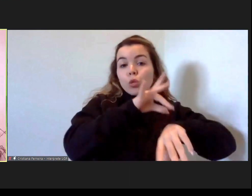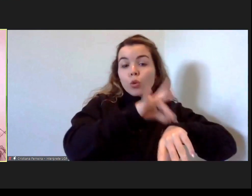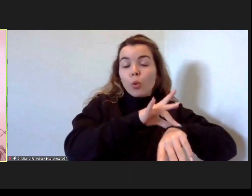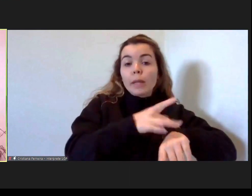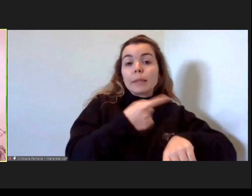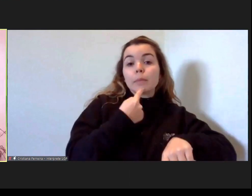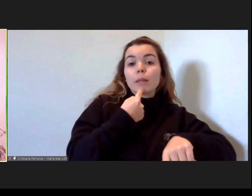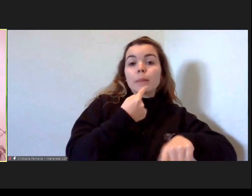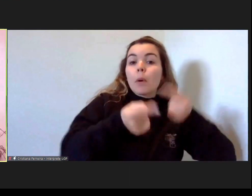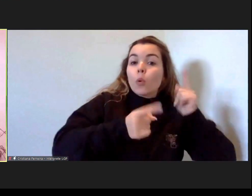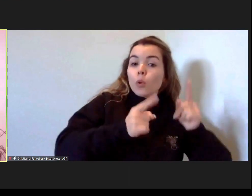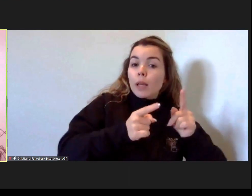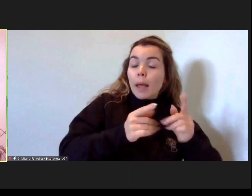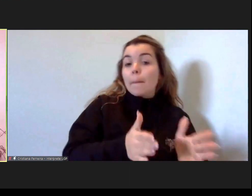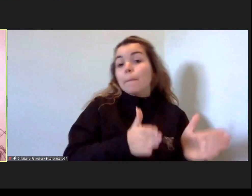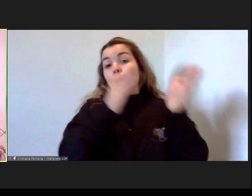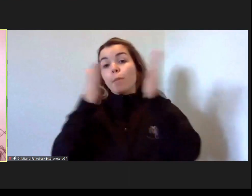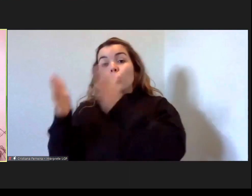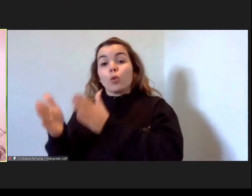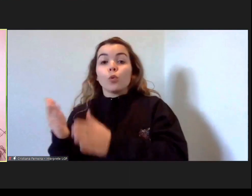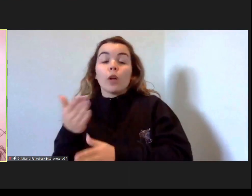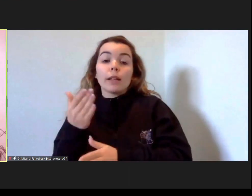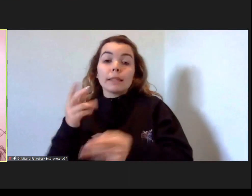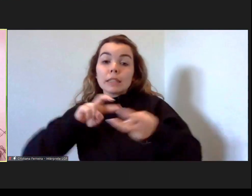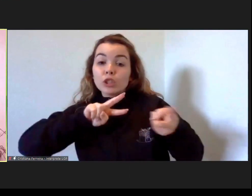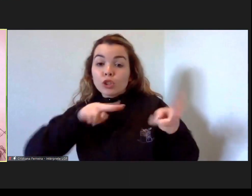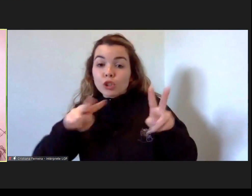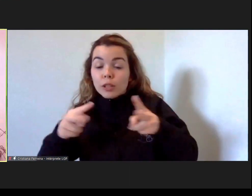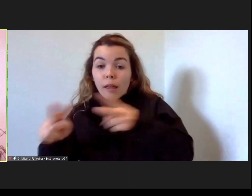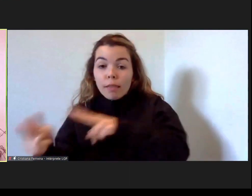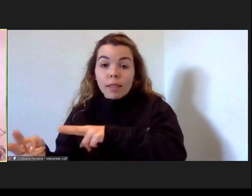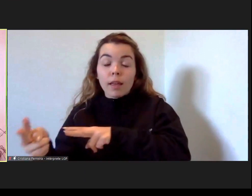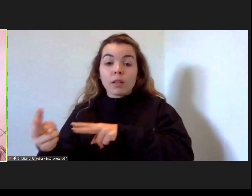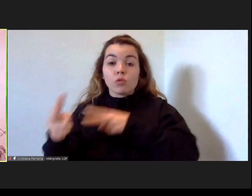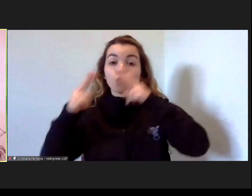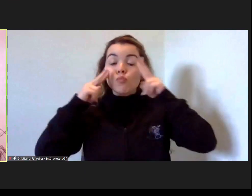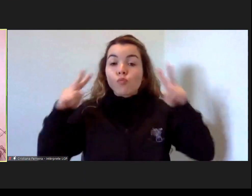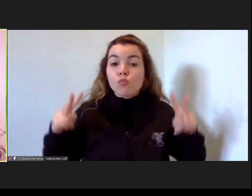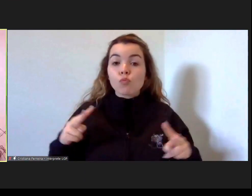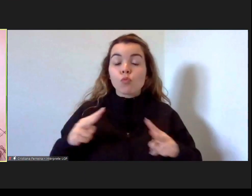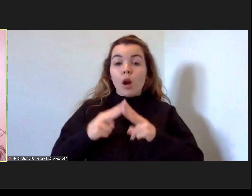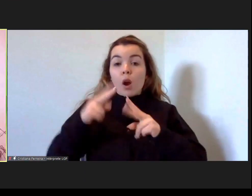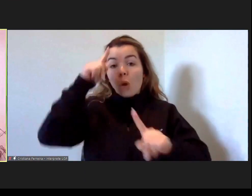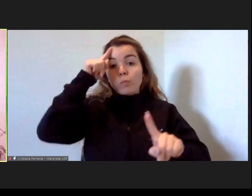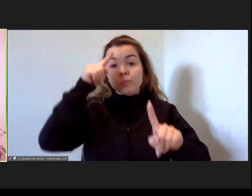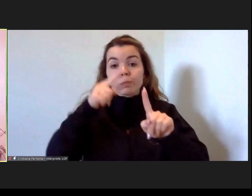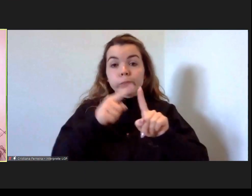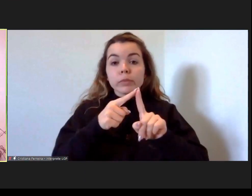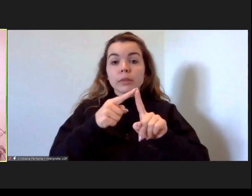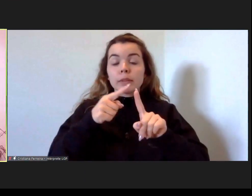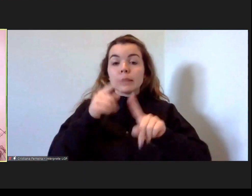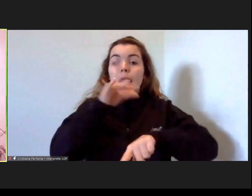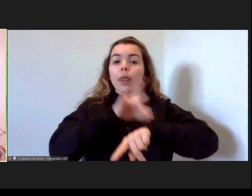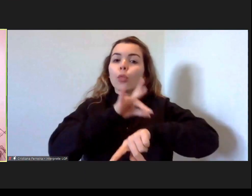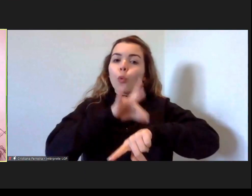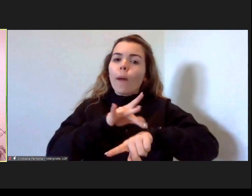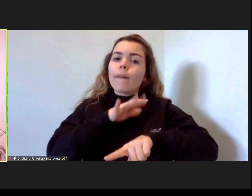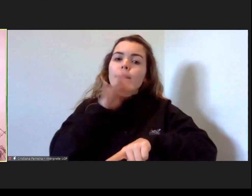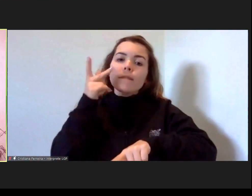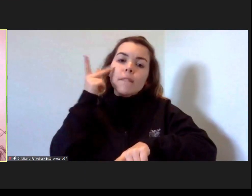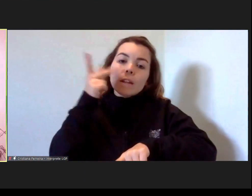lado ver aqui estratégias para como viver com doença porque